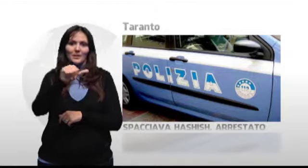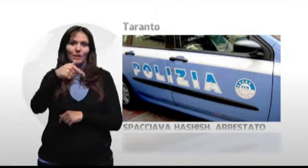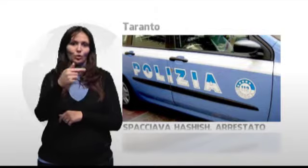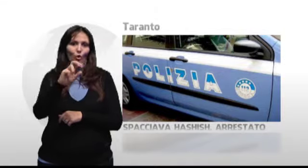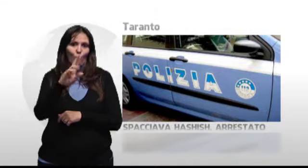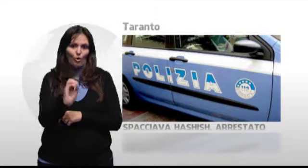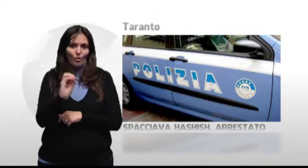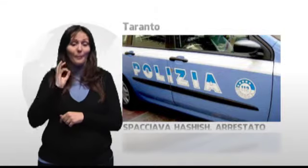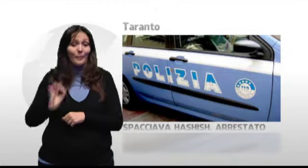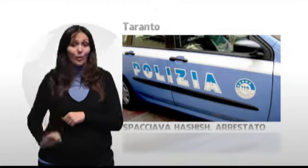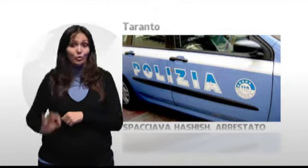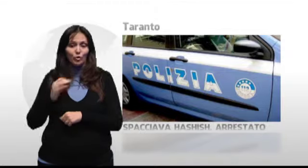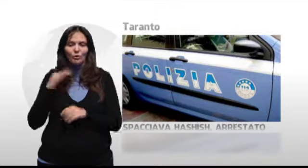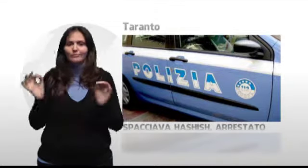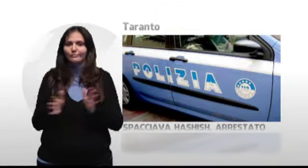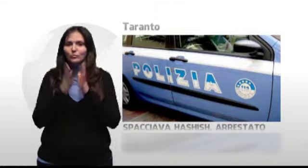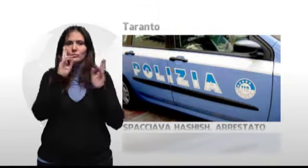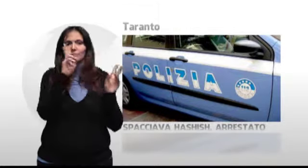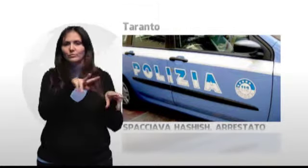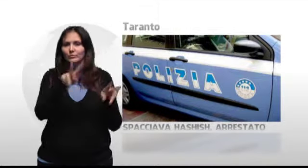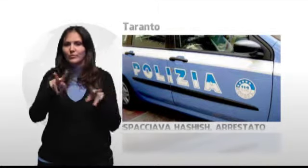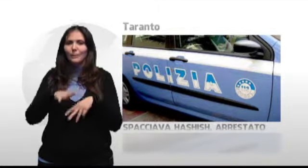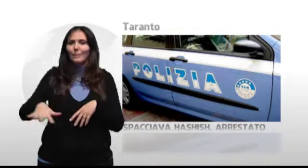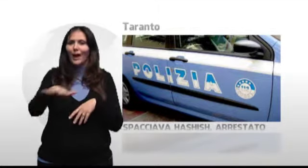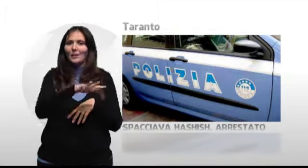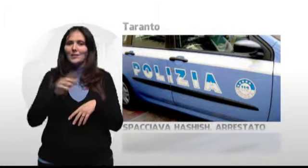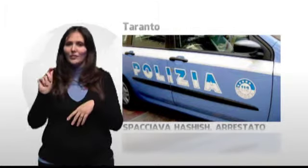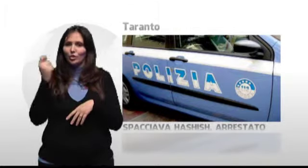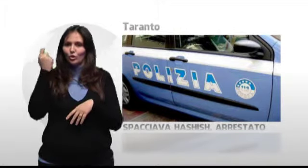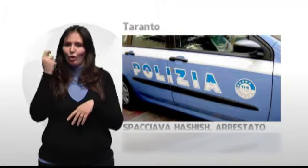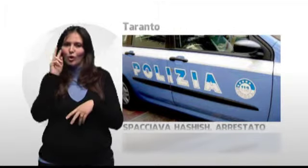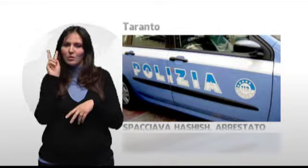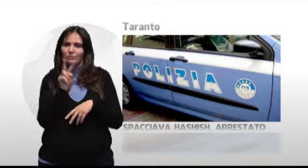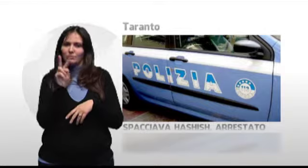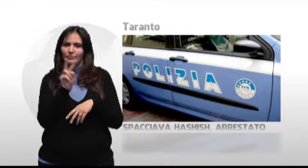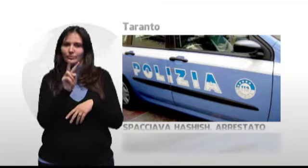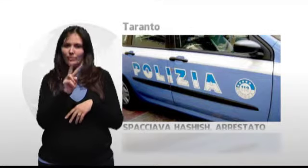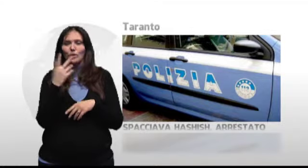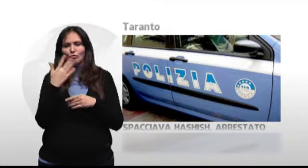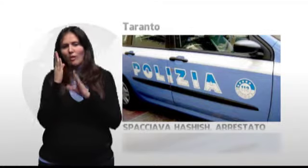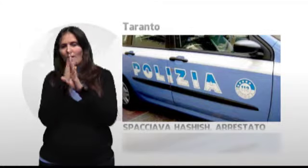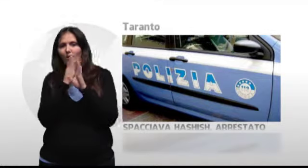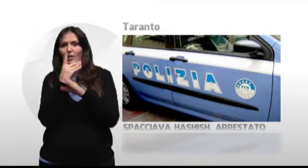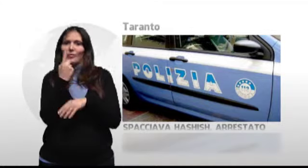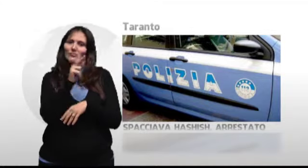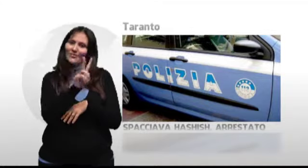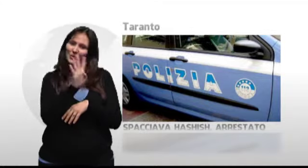I poliziotti, nel corso di un servizio di osservazione in Piazza della Vittoria, hanno notato in più occasioni il 24enne